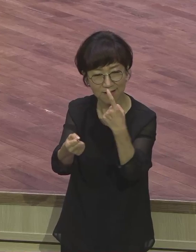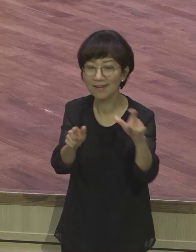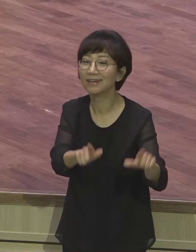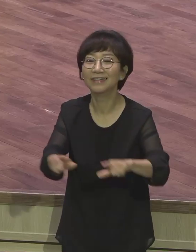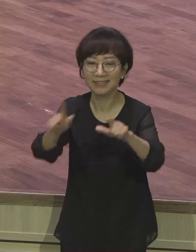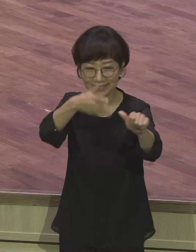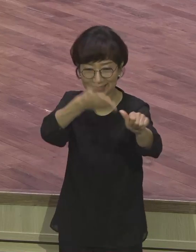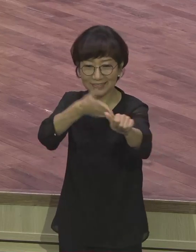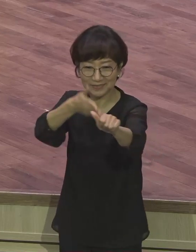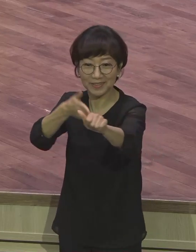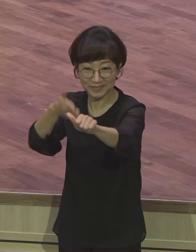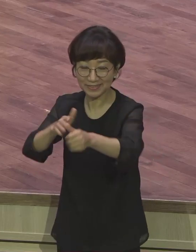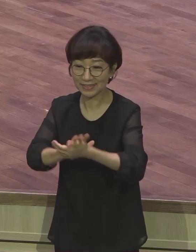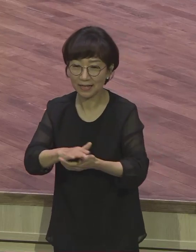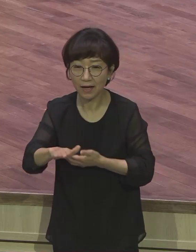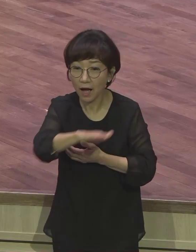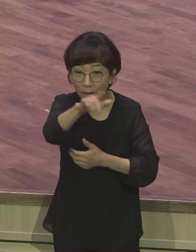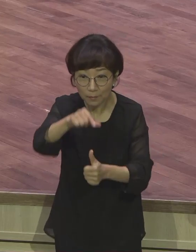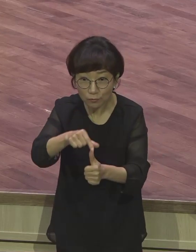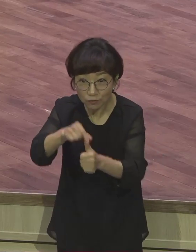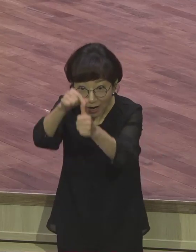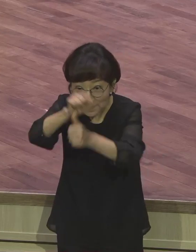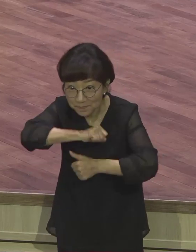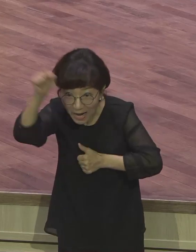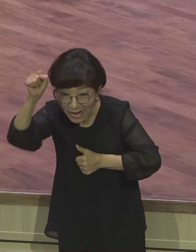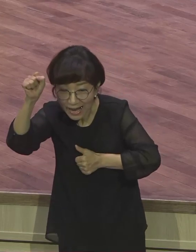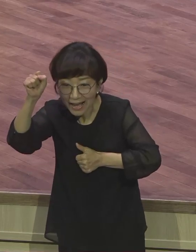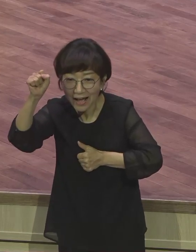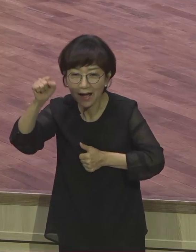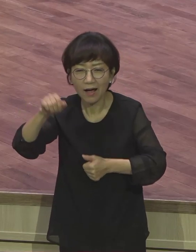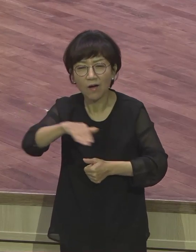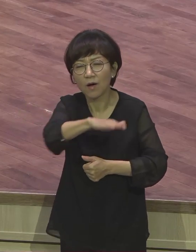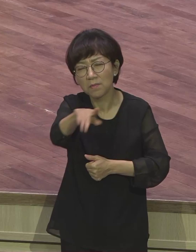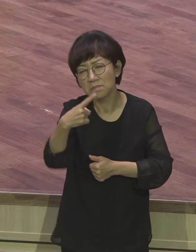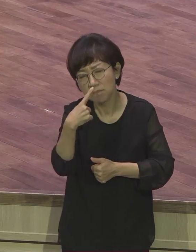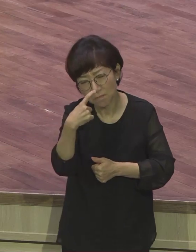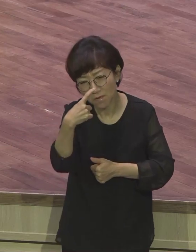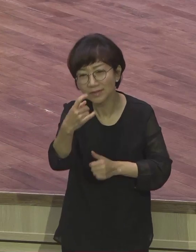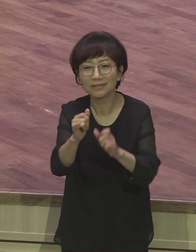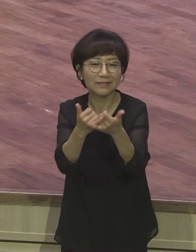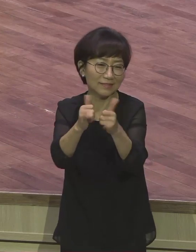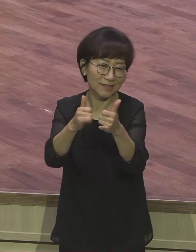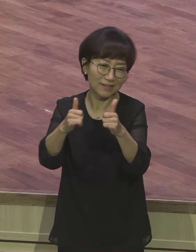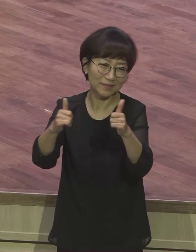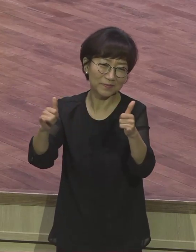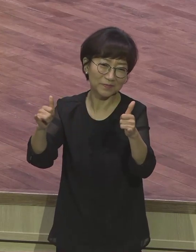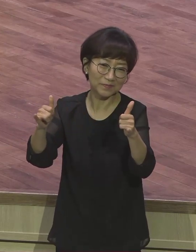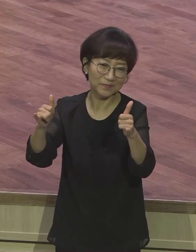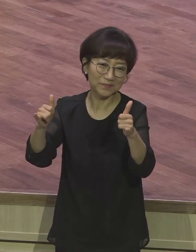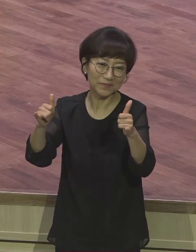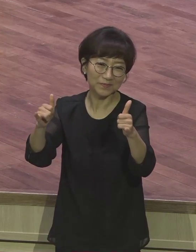구원받은 여러분이 얼마나 멋있는 존재인지 몰라요. 멋있게 살지 못하면 속은 거예요.